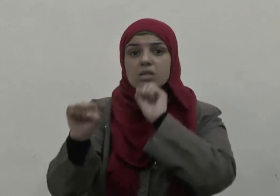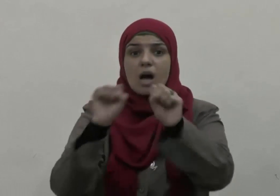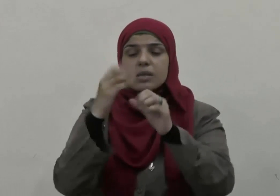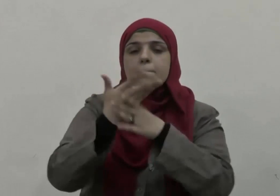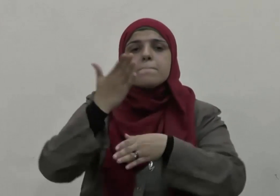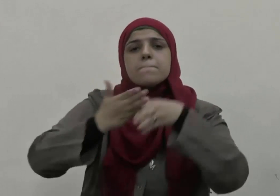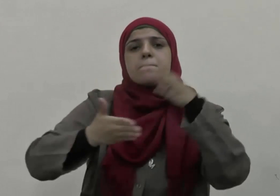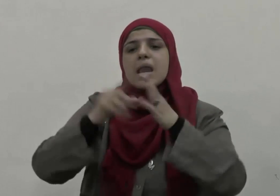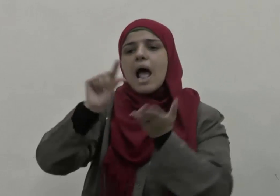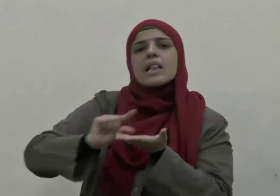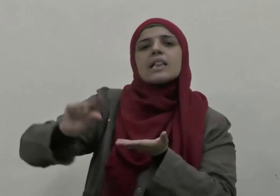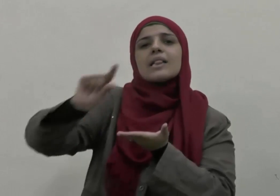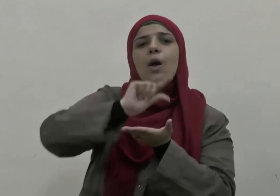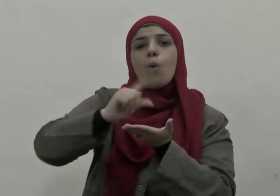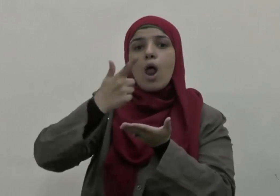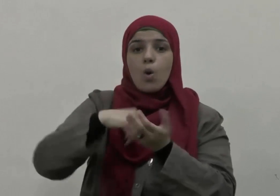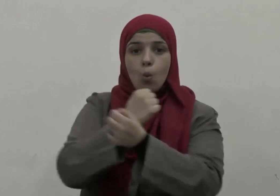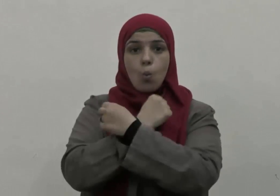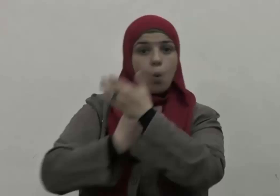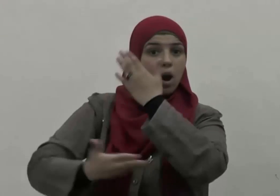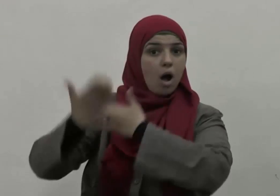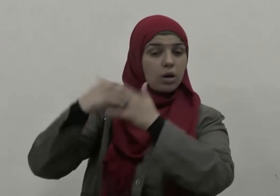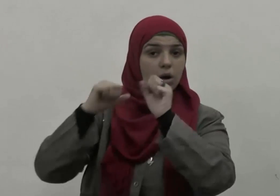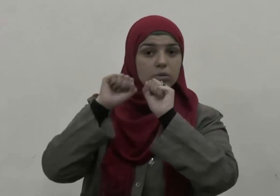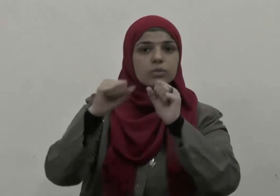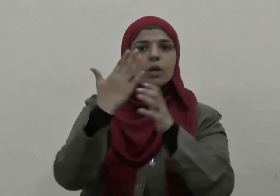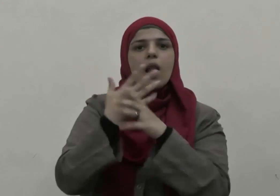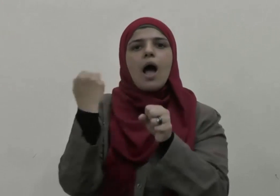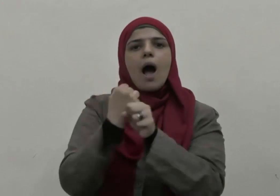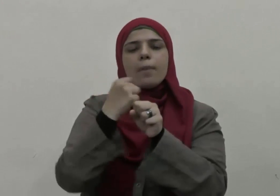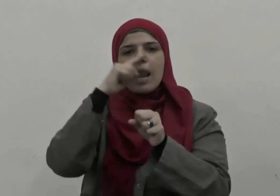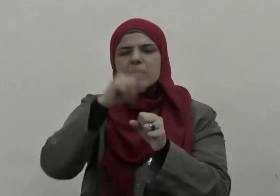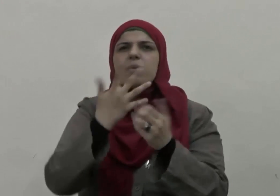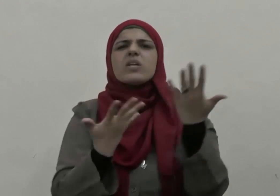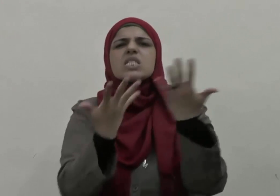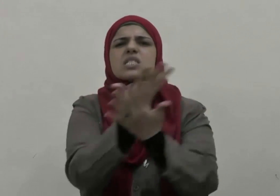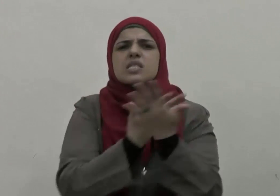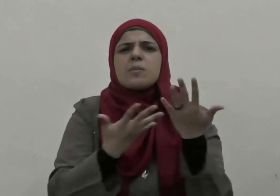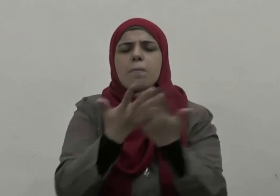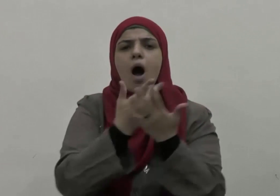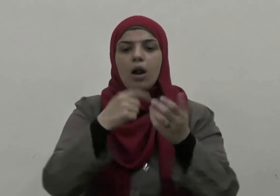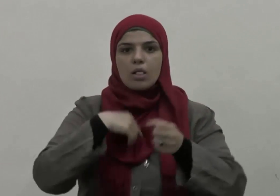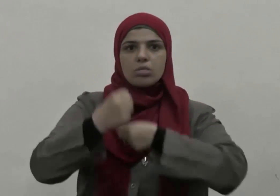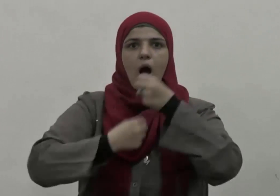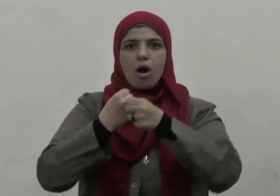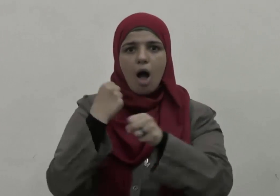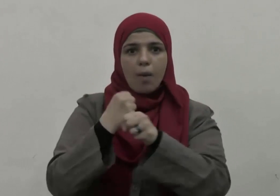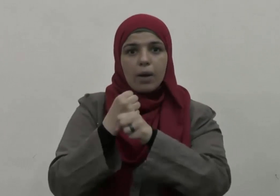بناء الدول والحضارات لما فيه من استثمار للطاقات